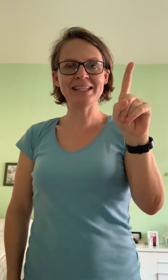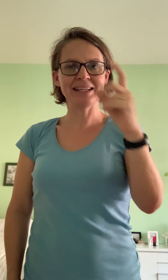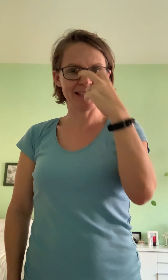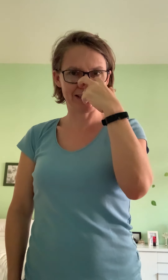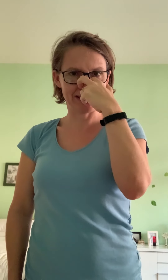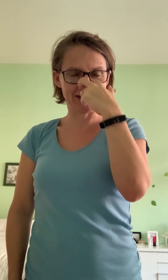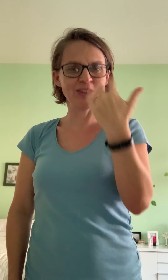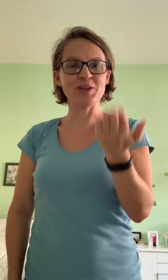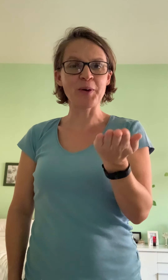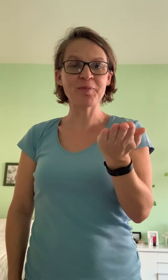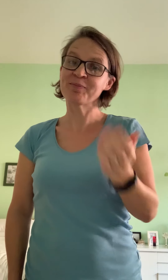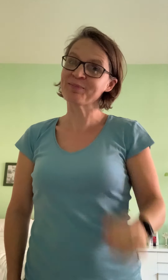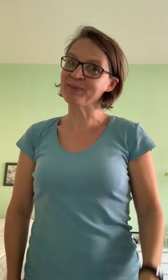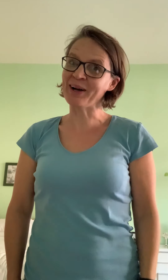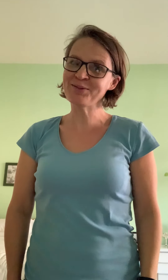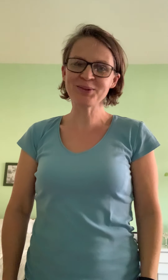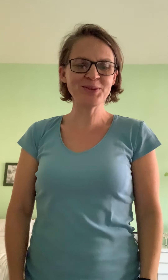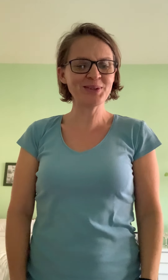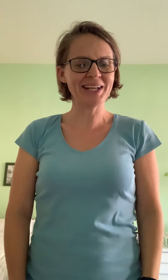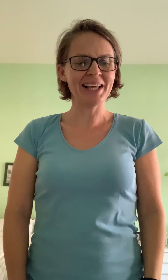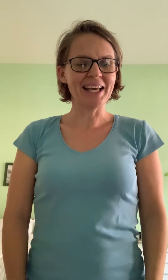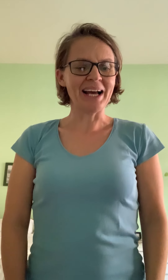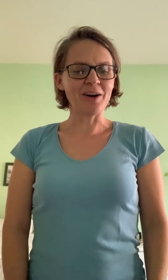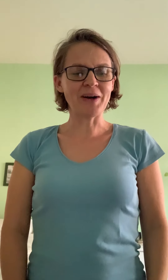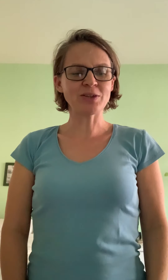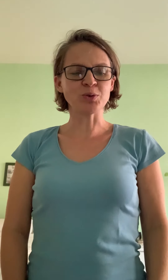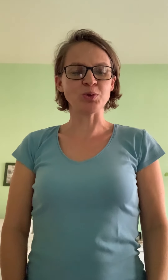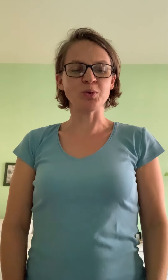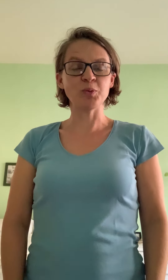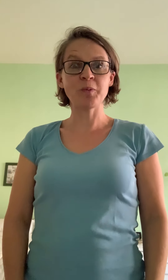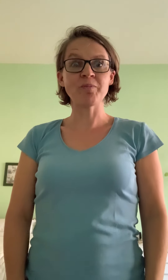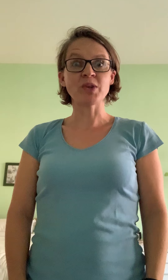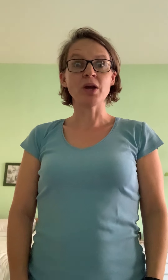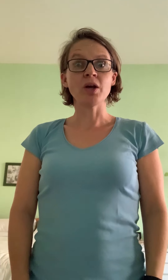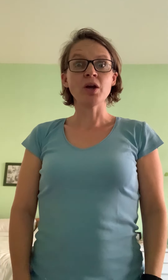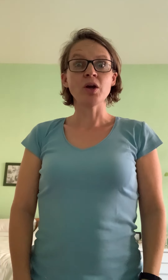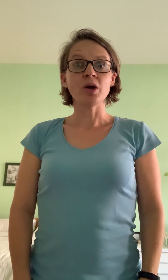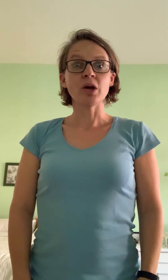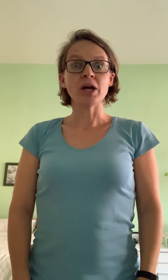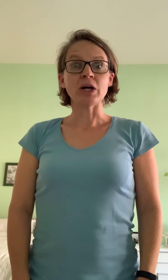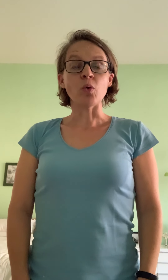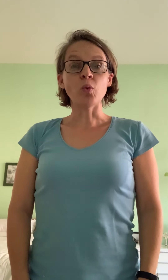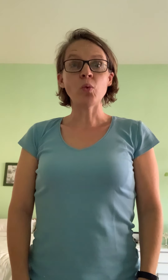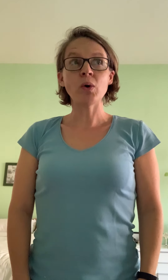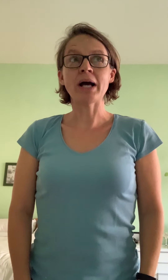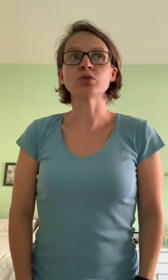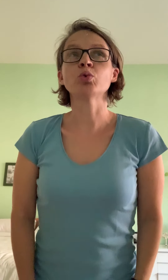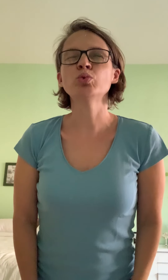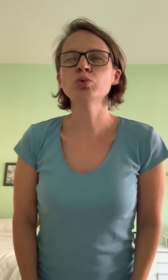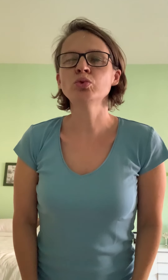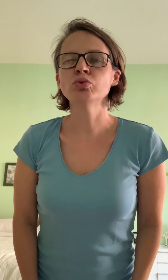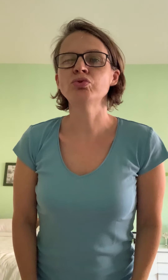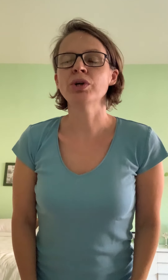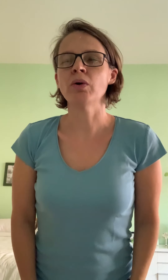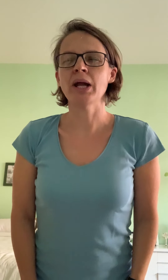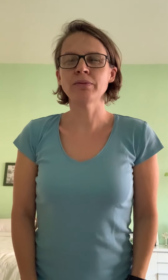Piscine. Bravo ! Alors attention, on la trouve dans la